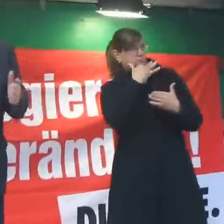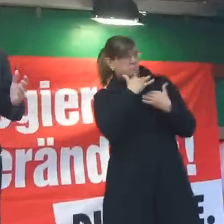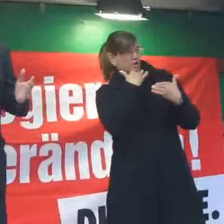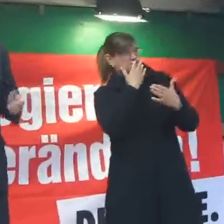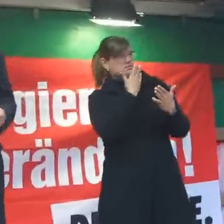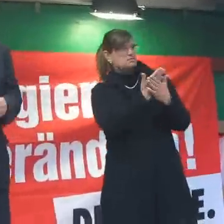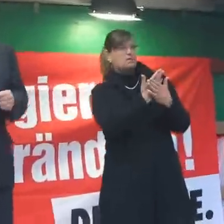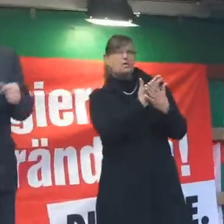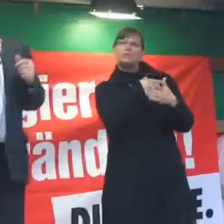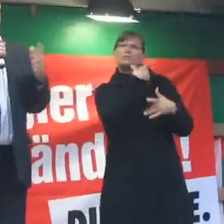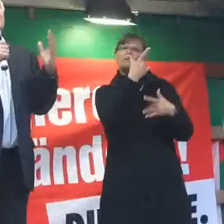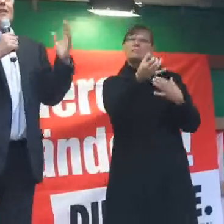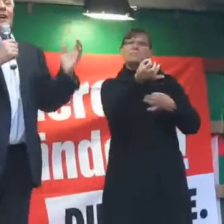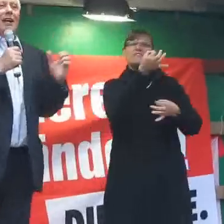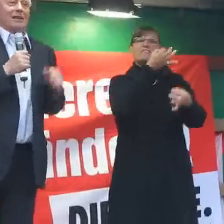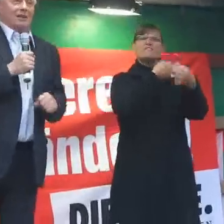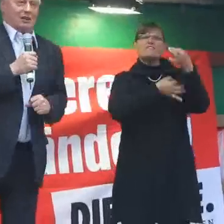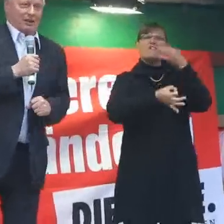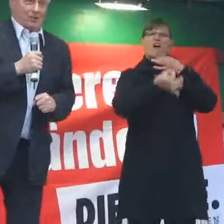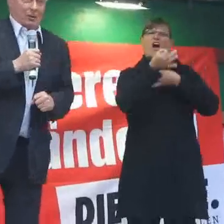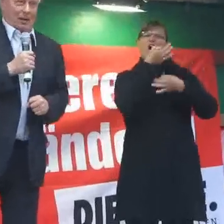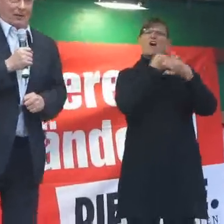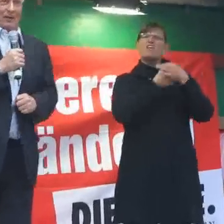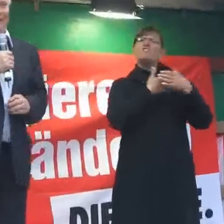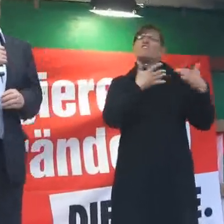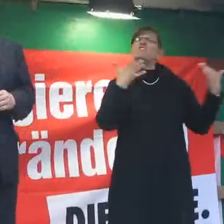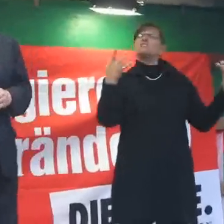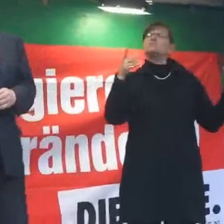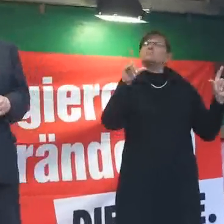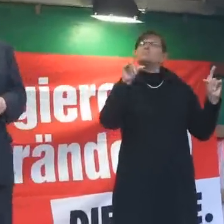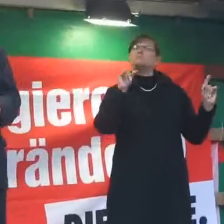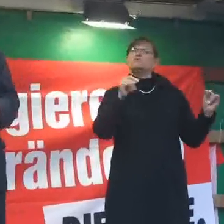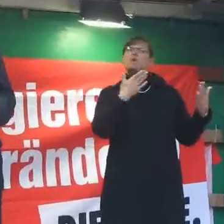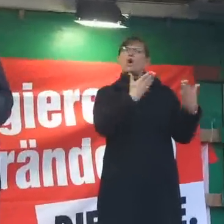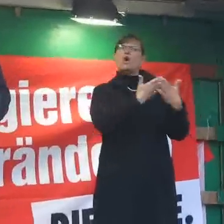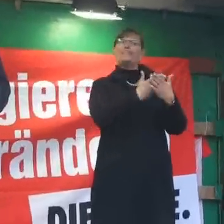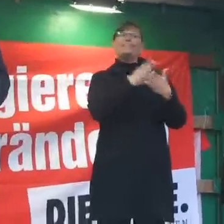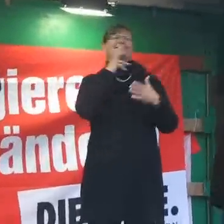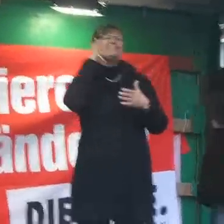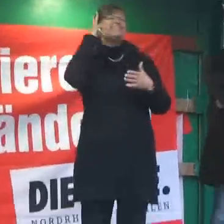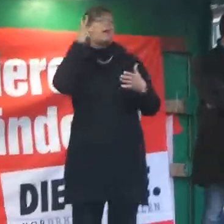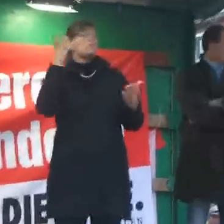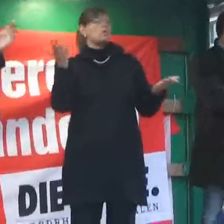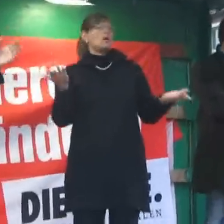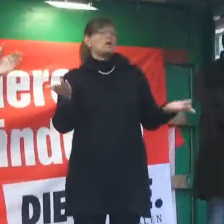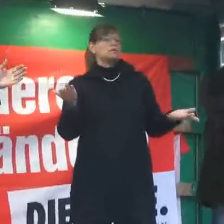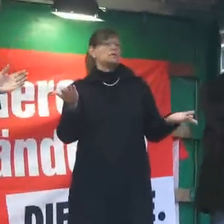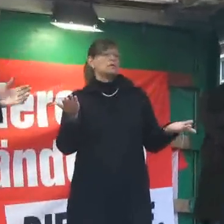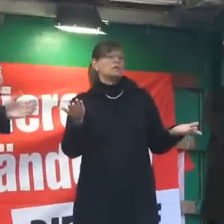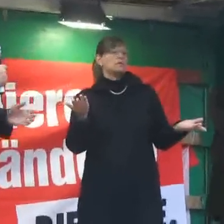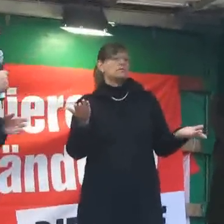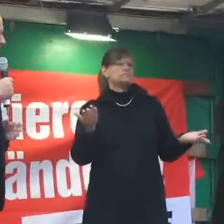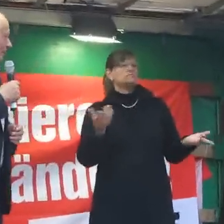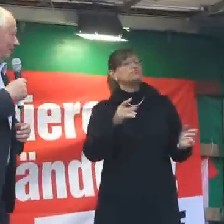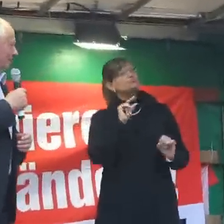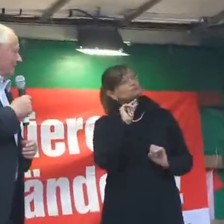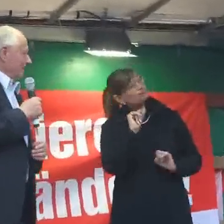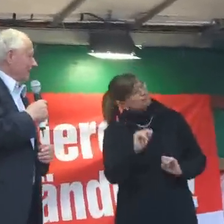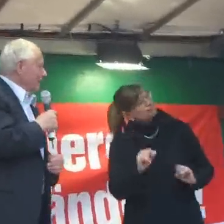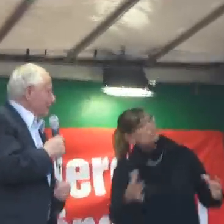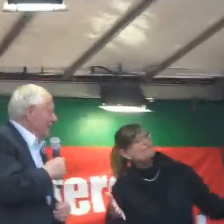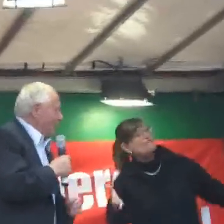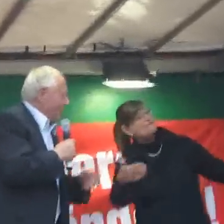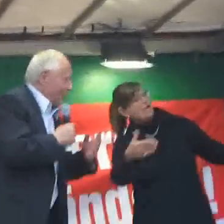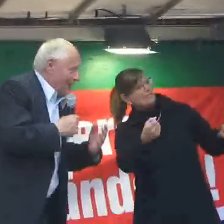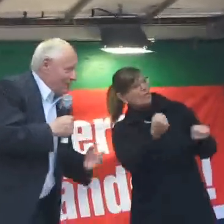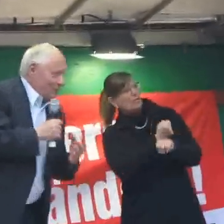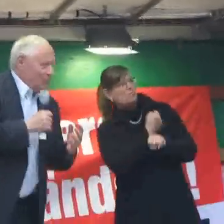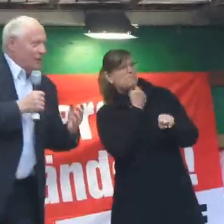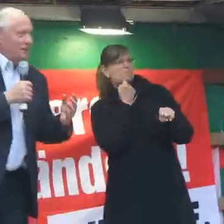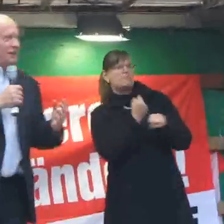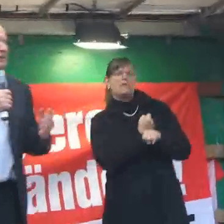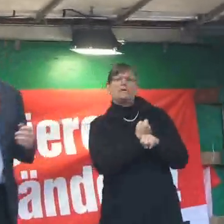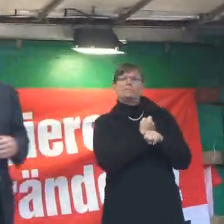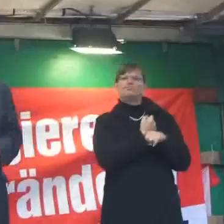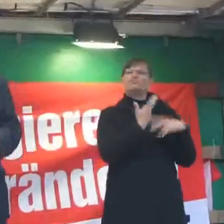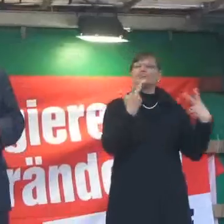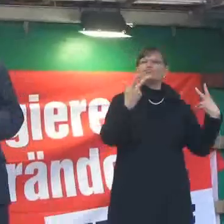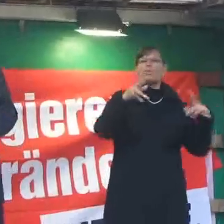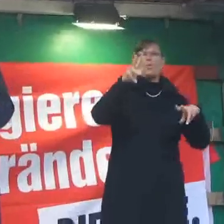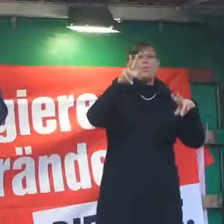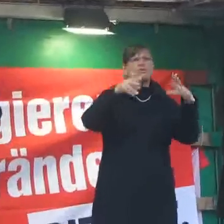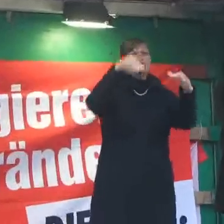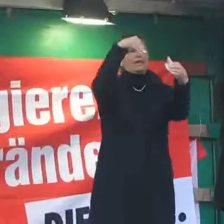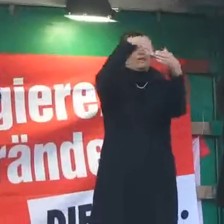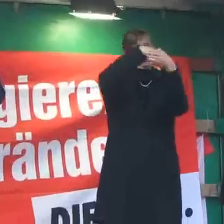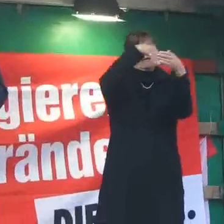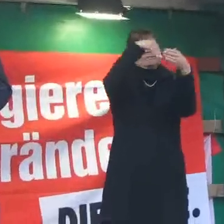Frage vergessen, was ist eigentlich Demokratie? Man kann für Demokratie werben und etwas ganz unterschiedliches